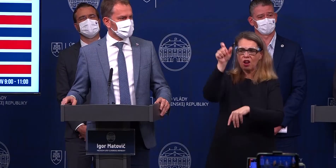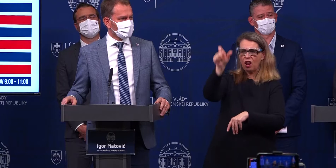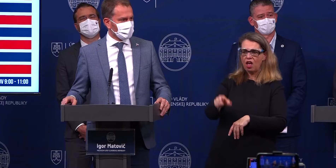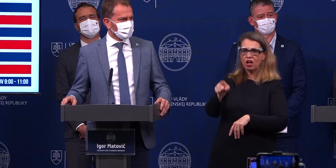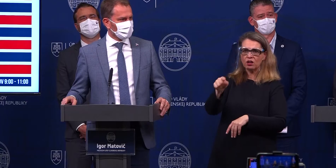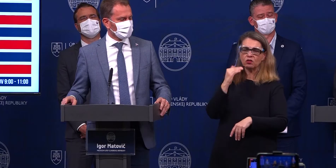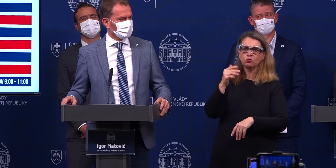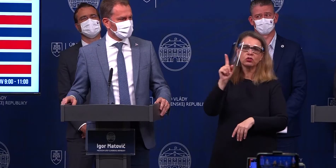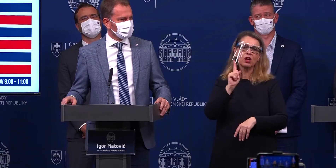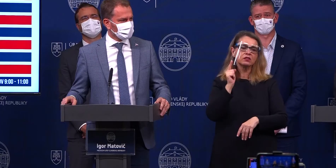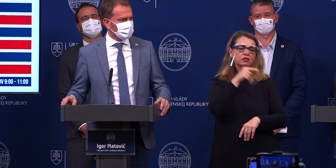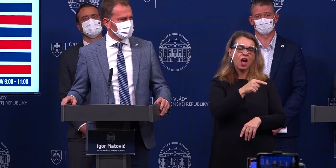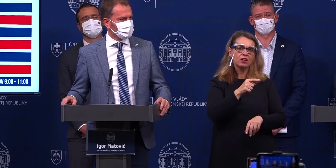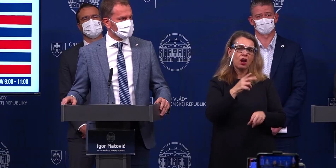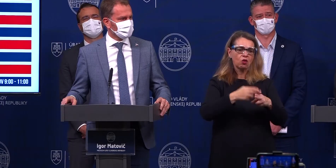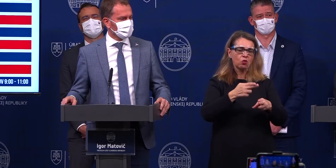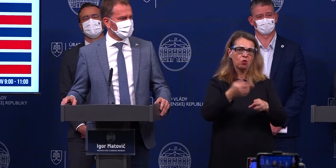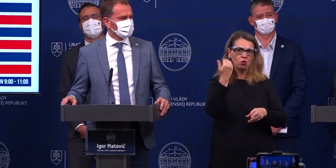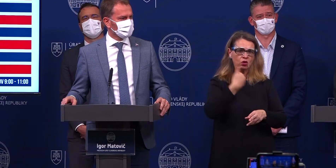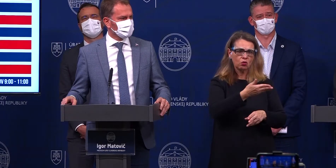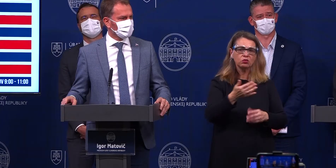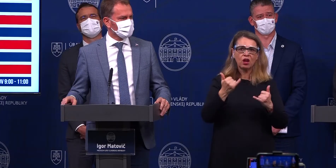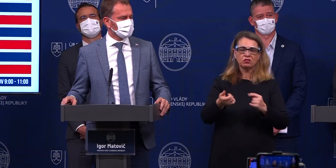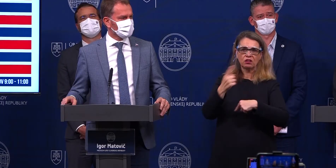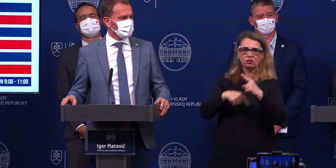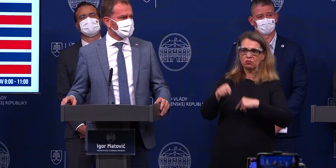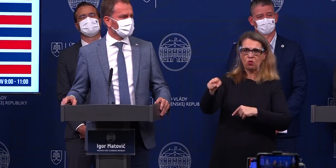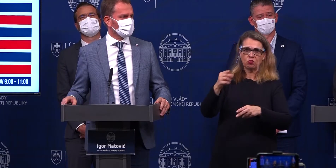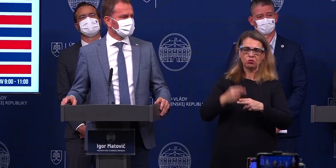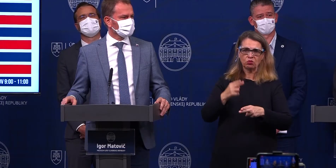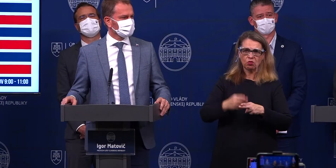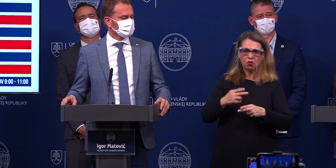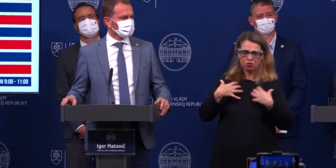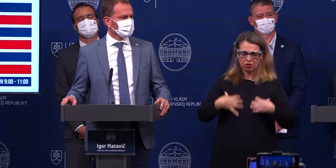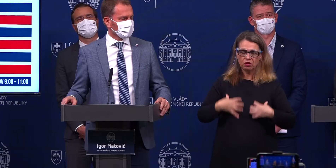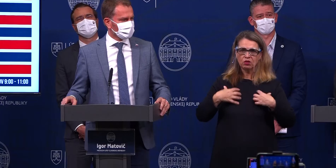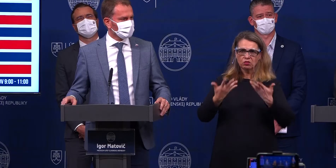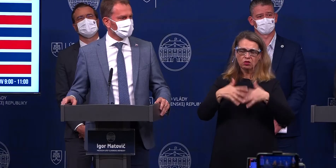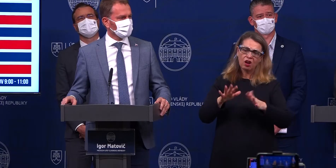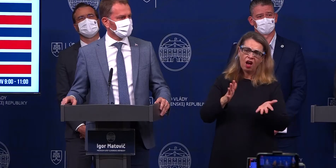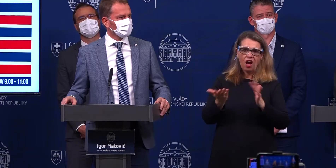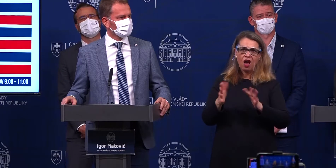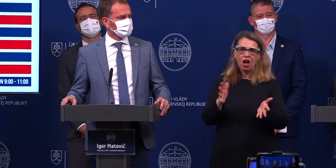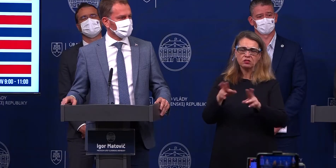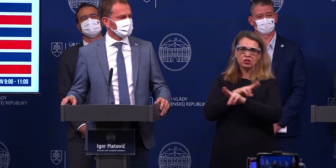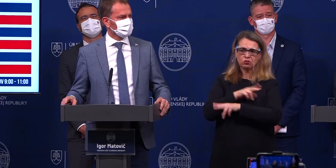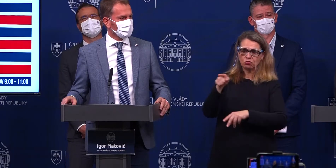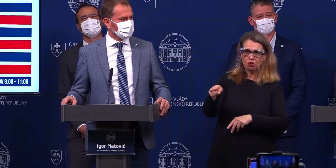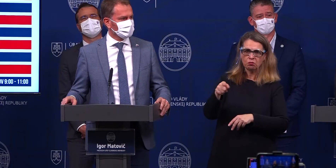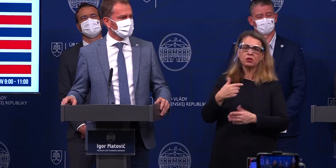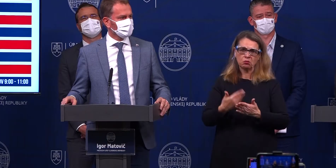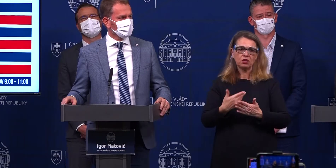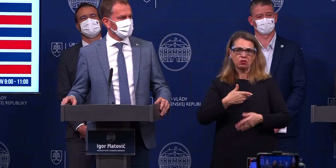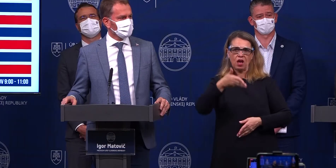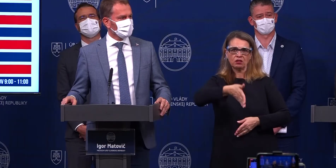ktorý sa staral o chorých ľudí a dnes je na plúcnej ventilácii a zrejme zomrie. Gratulujem kolegovi k takejto